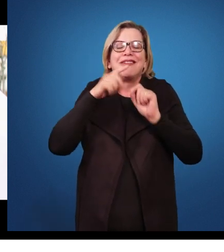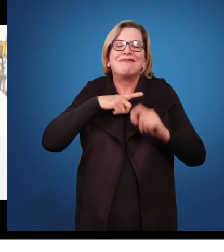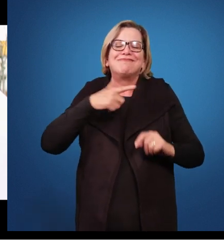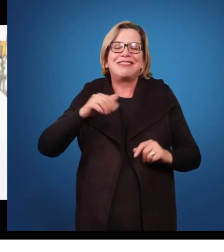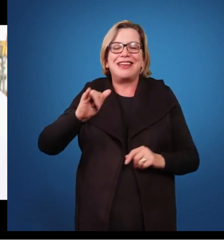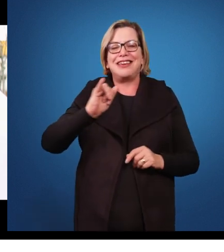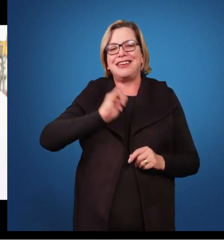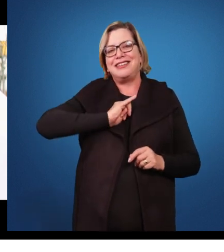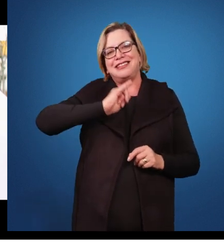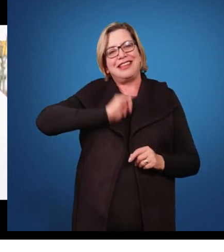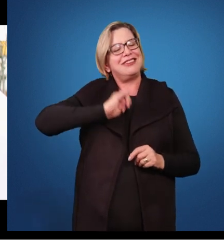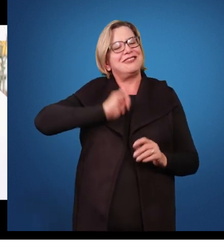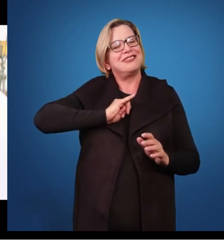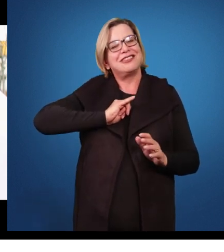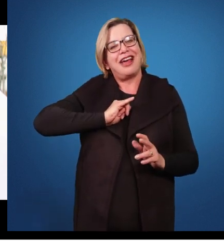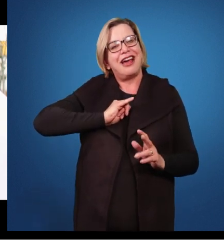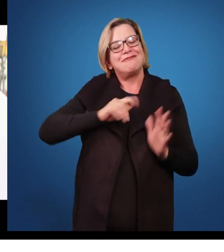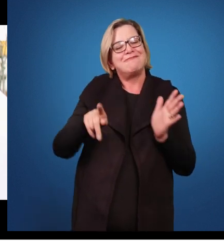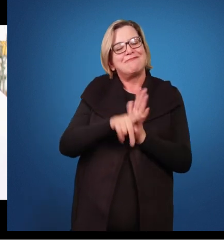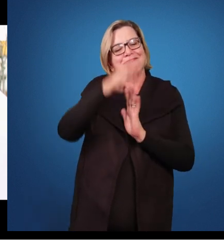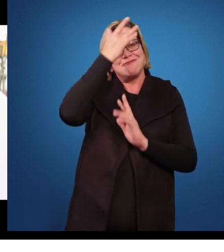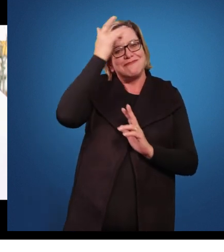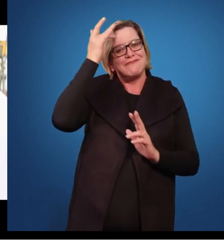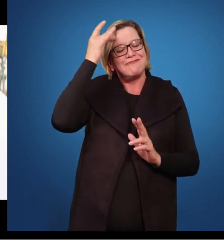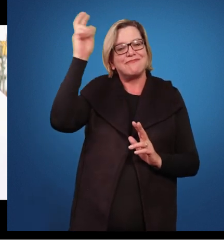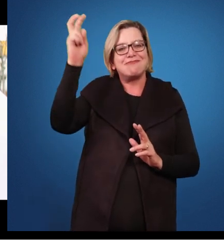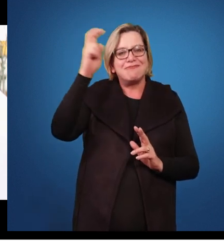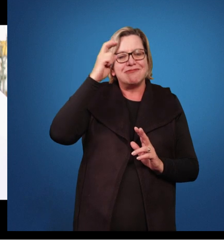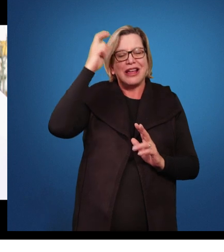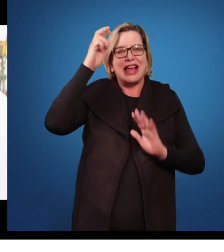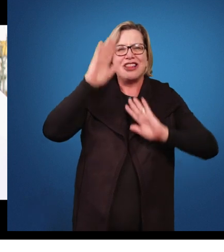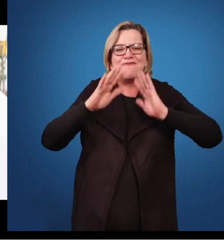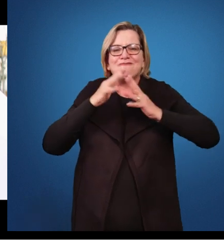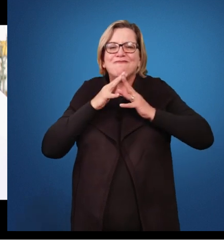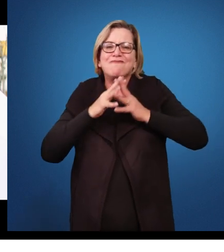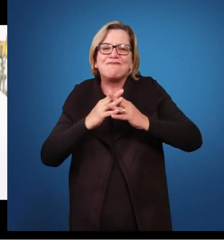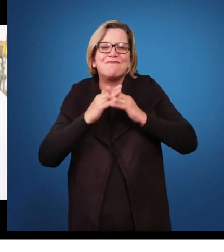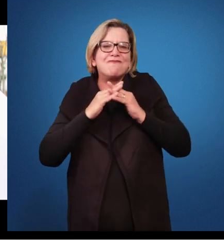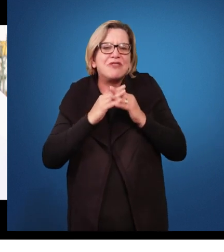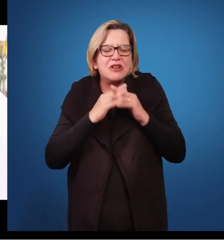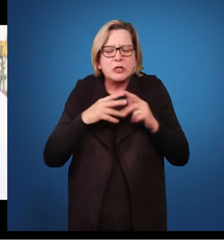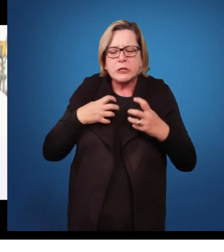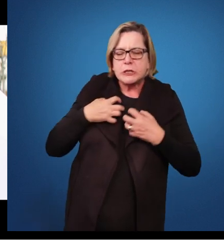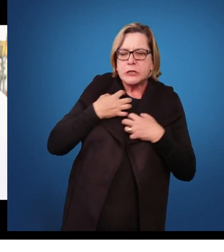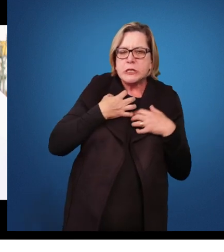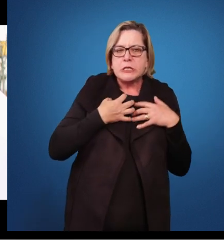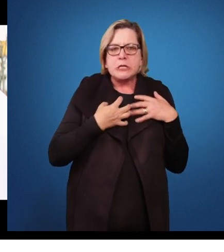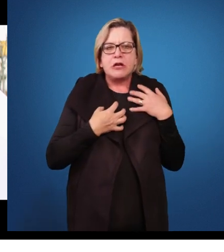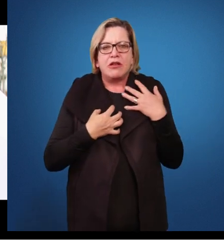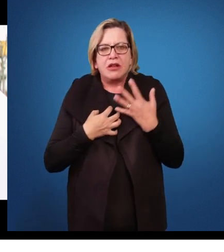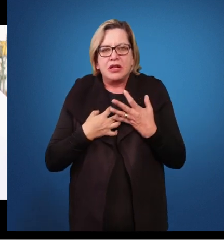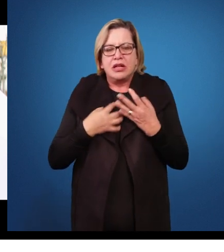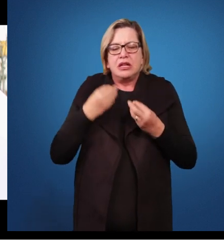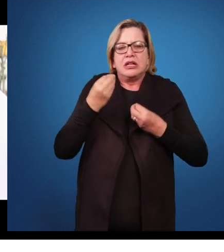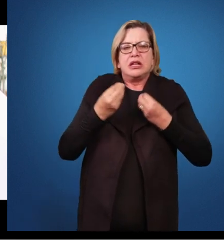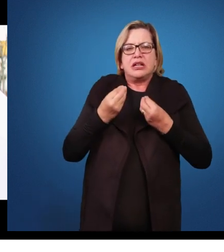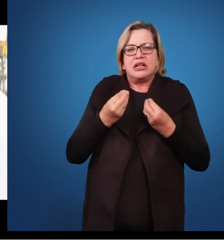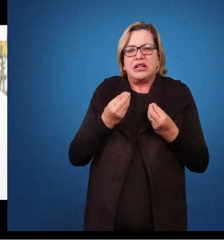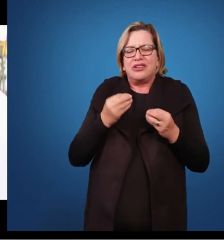de uma pessoa com altas habilidades. Então, eles chegam confusos, eles chegam inquietos, chegam, vou usar até uma